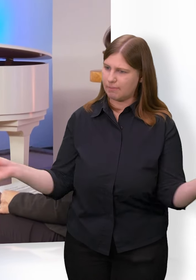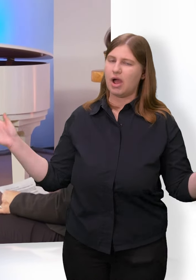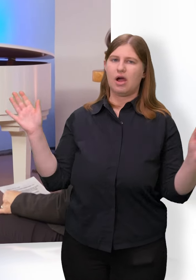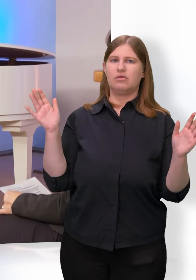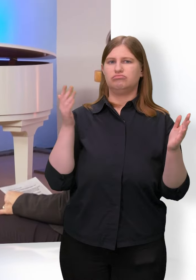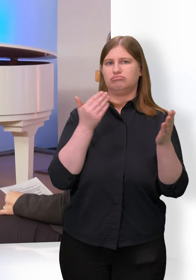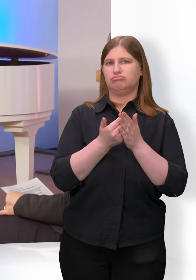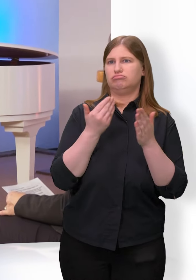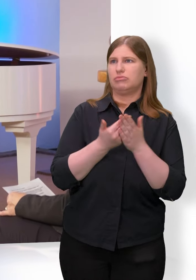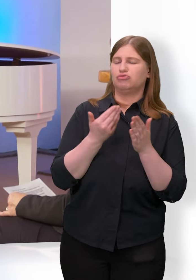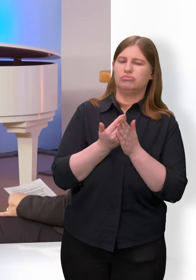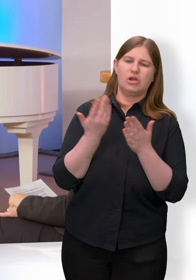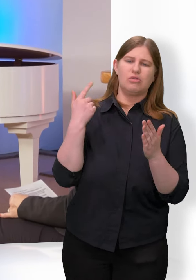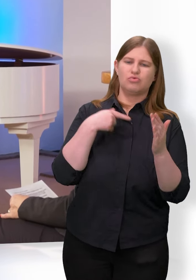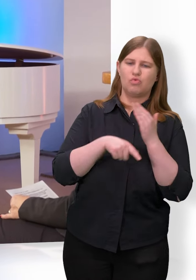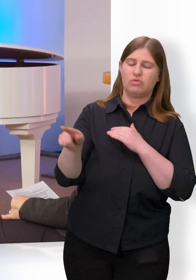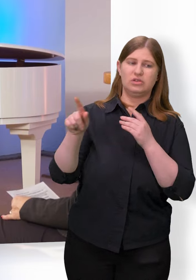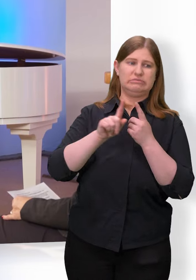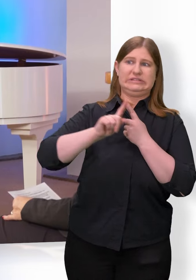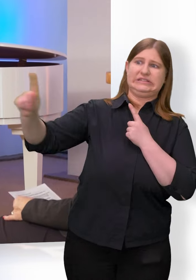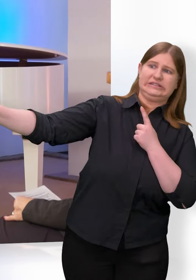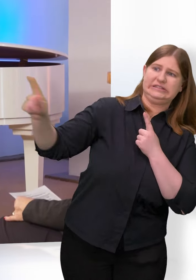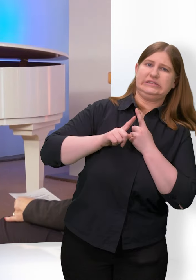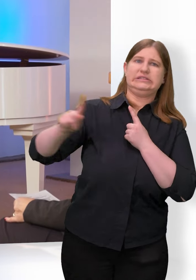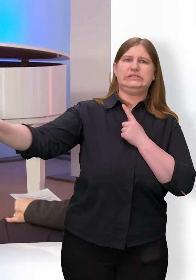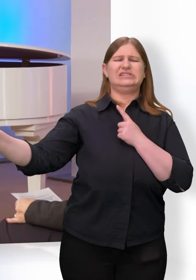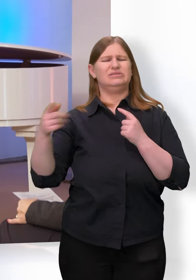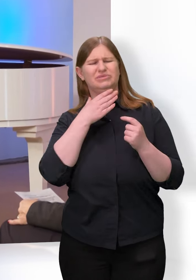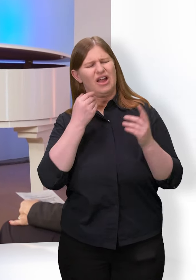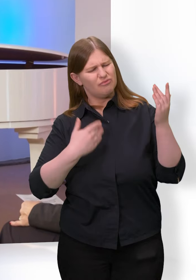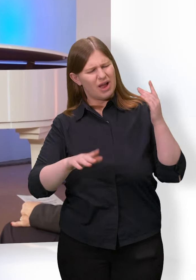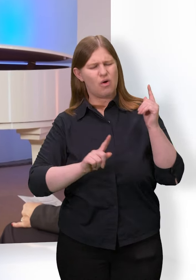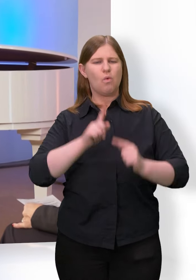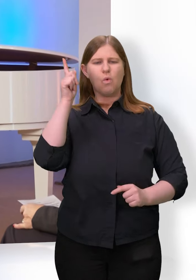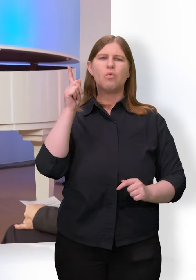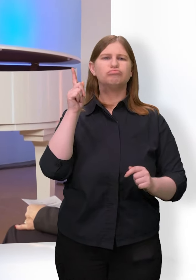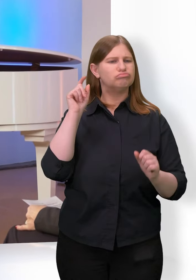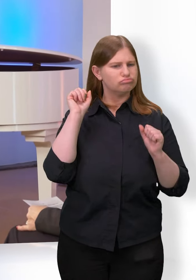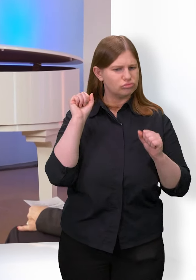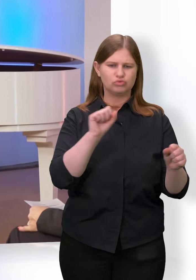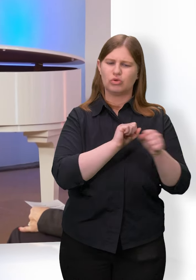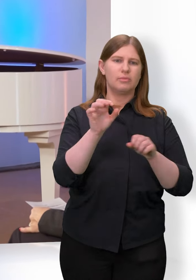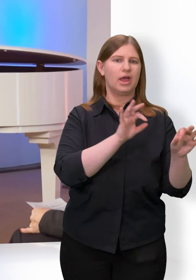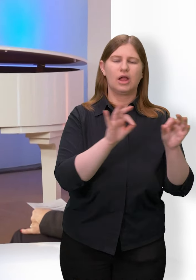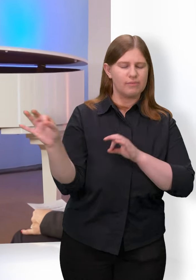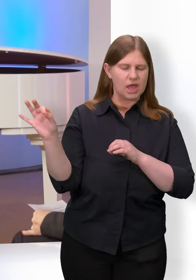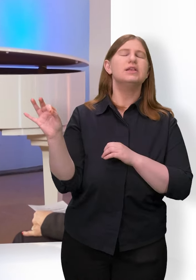Entweder, weil es einfach von der Entfernung her nicht geht und der Bedarf einfach etwas höher ist. Die können trotzdem regelmäßig dann immer wieder nach Hause fahren.